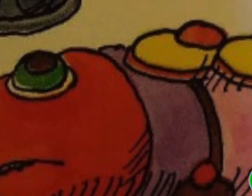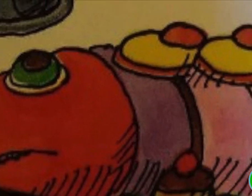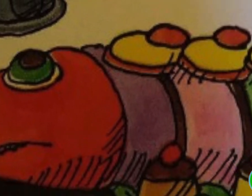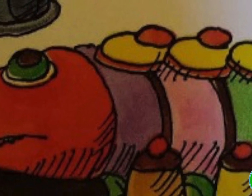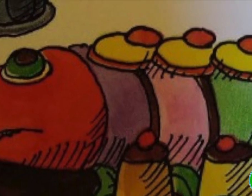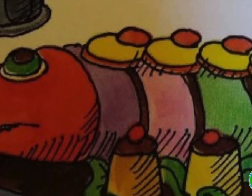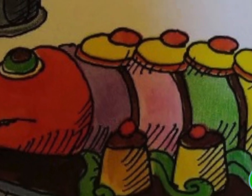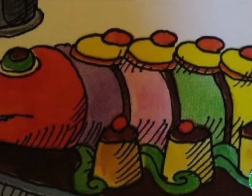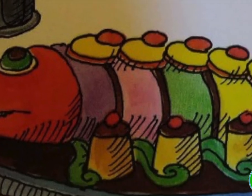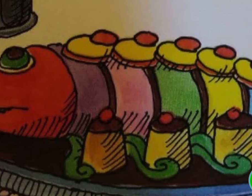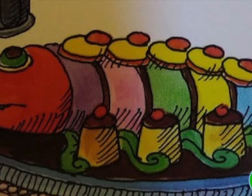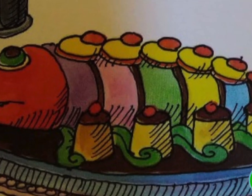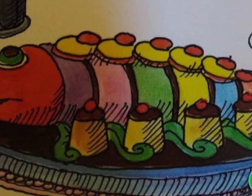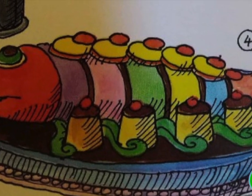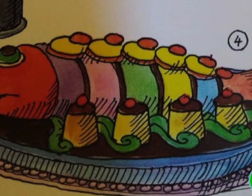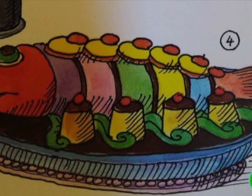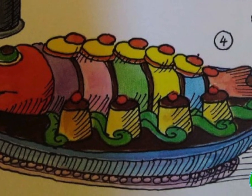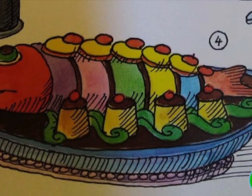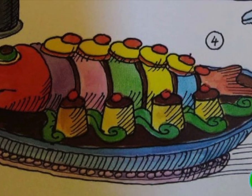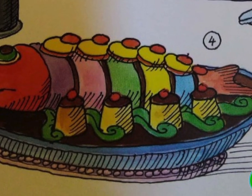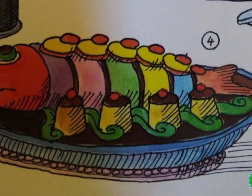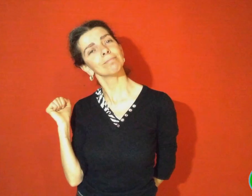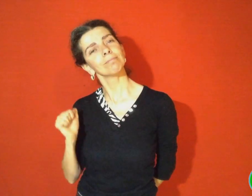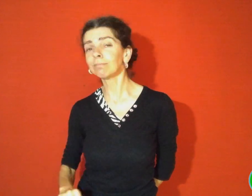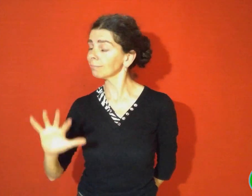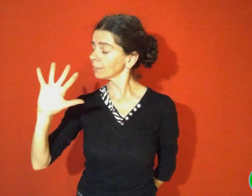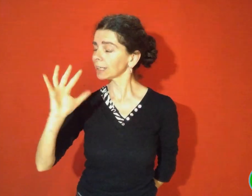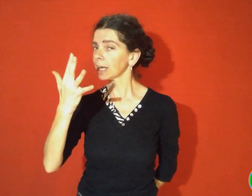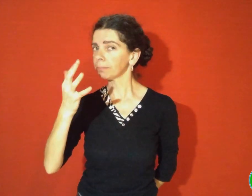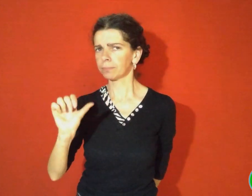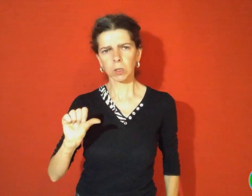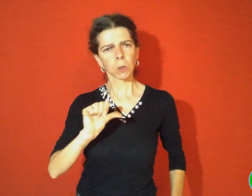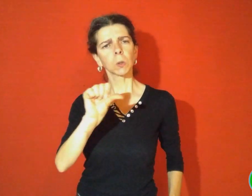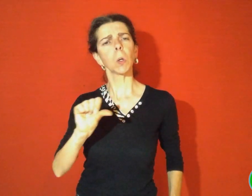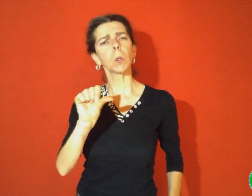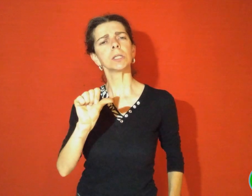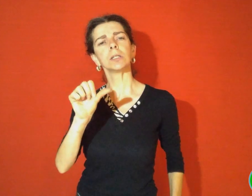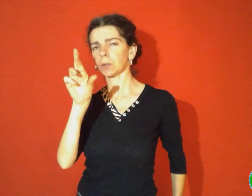Bernard Sousse Raspoutine